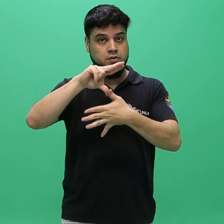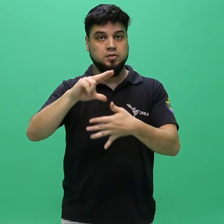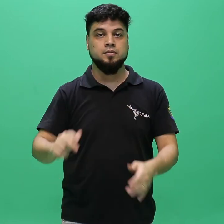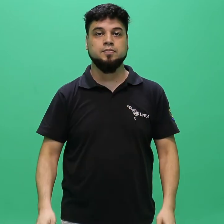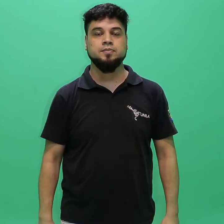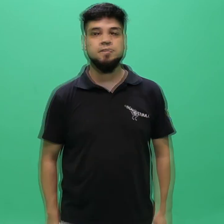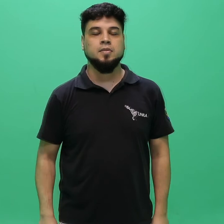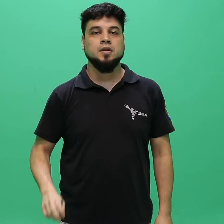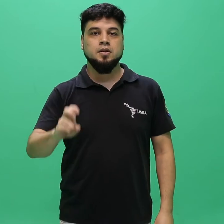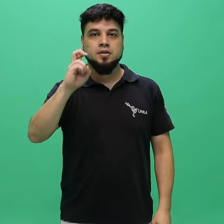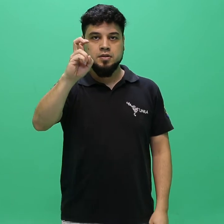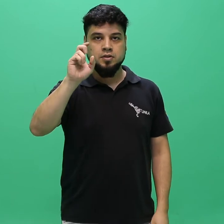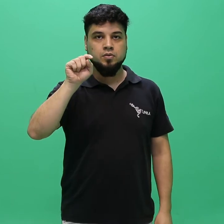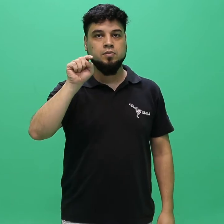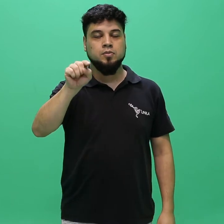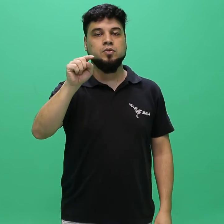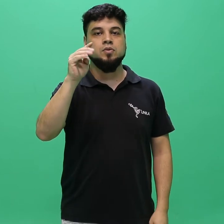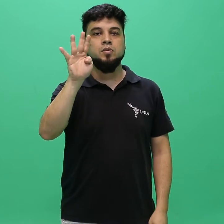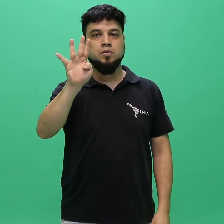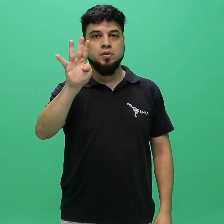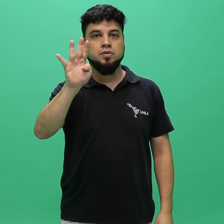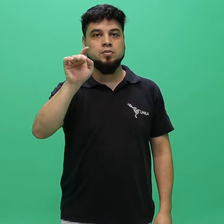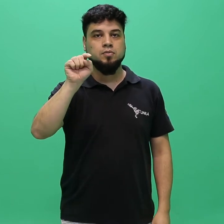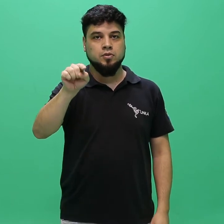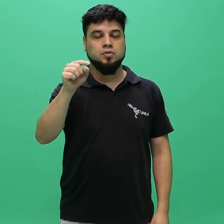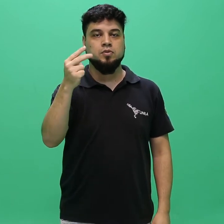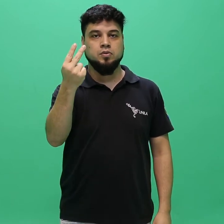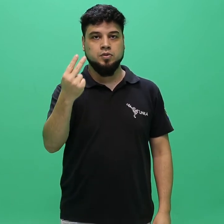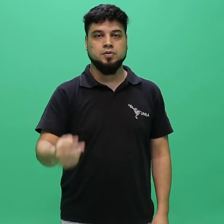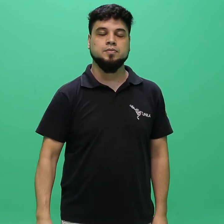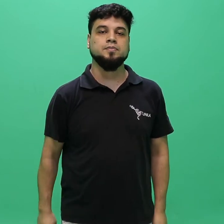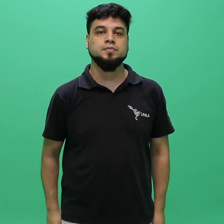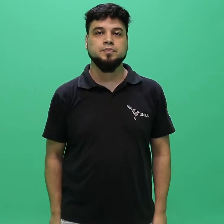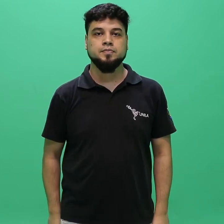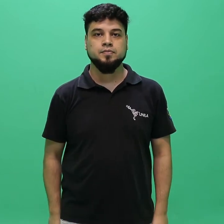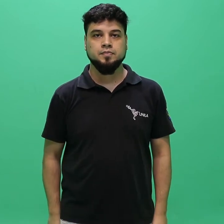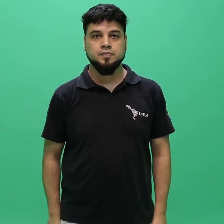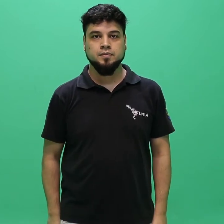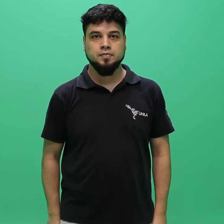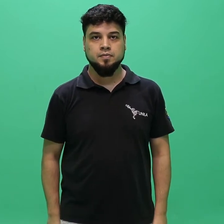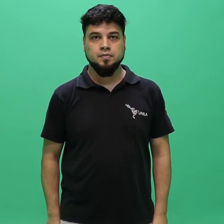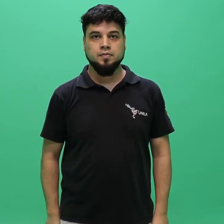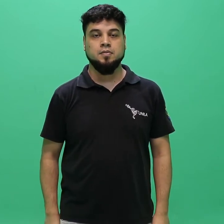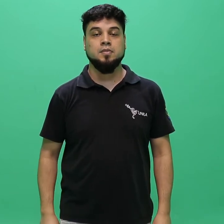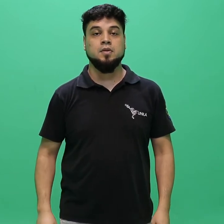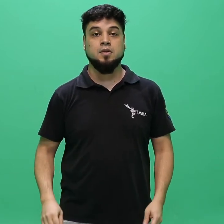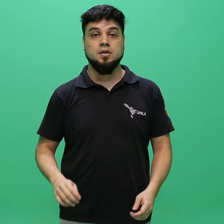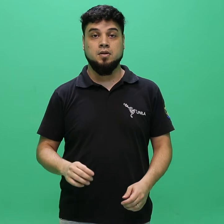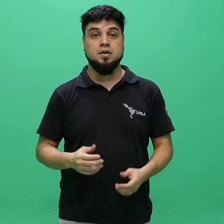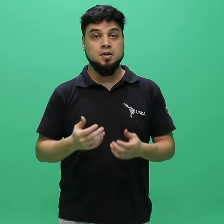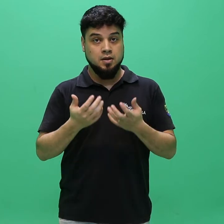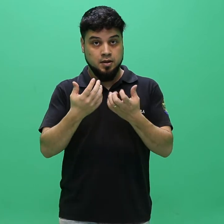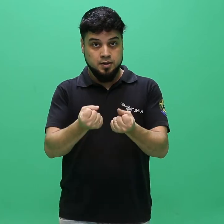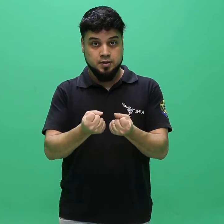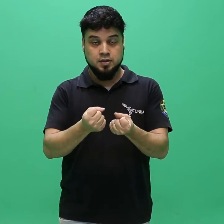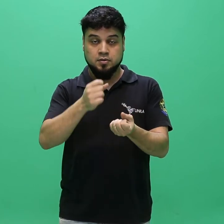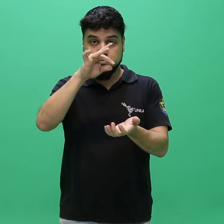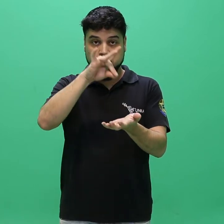5.4.2. A homologação das inscrições será